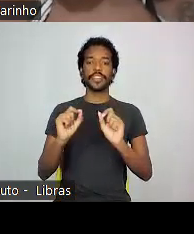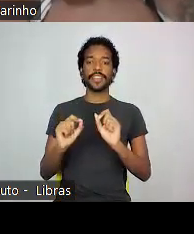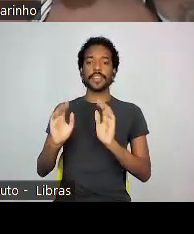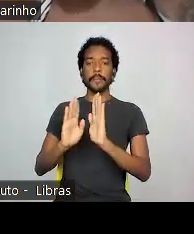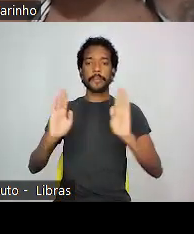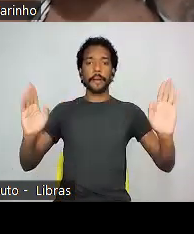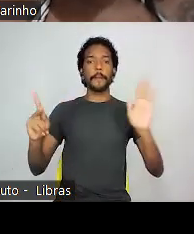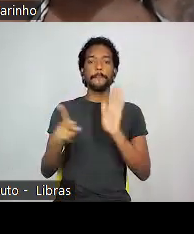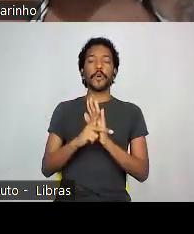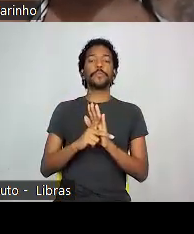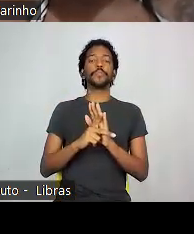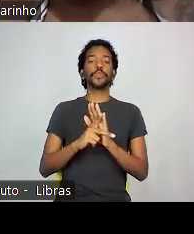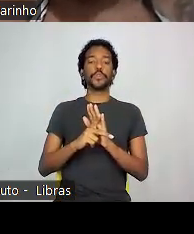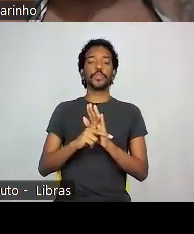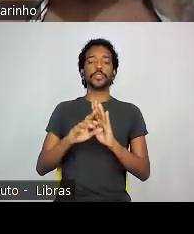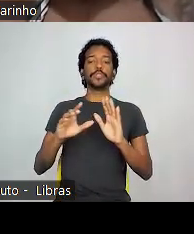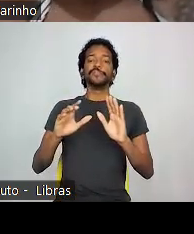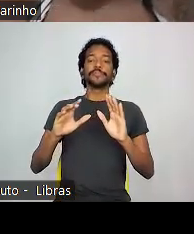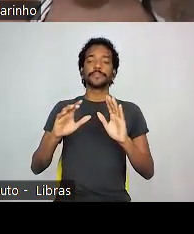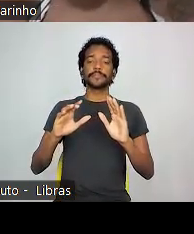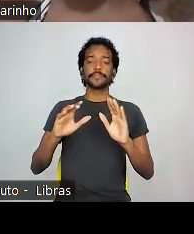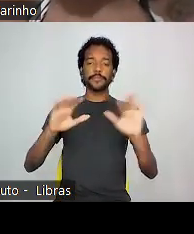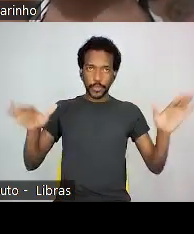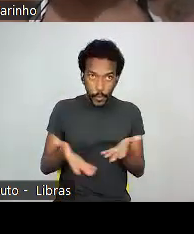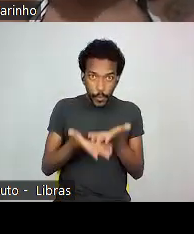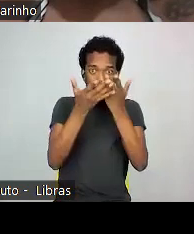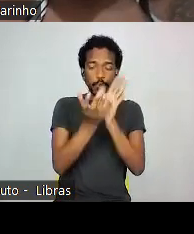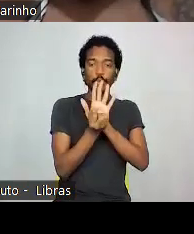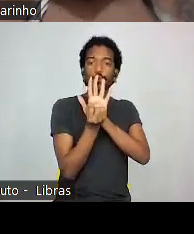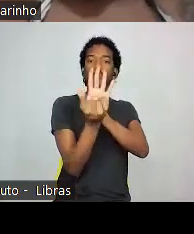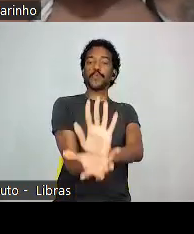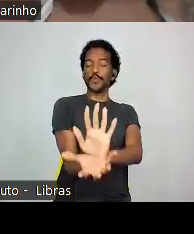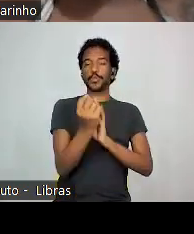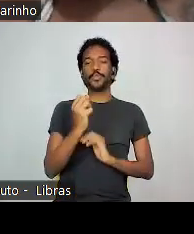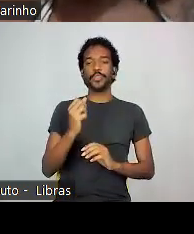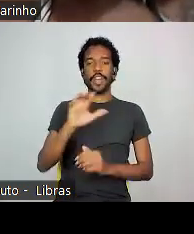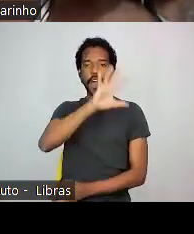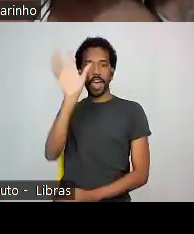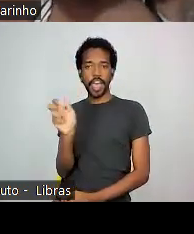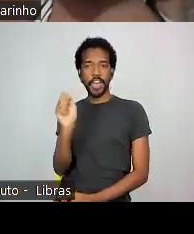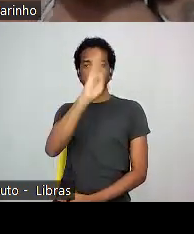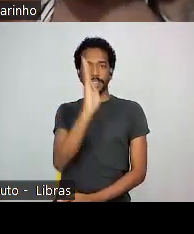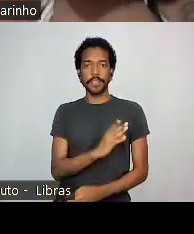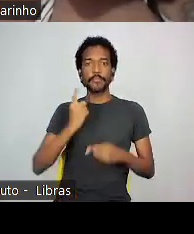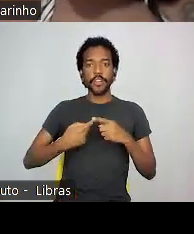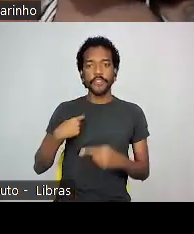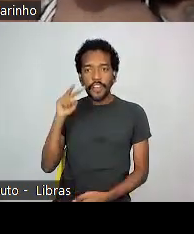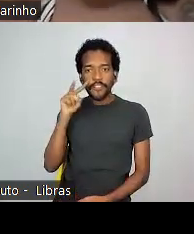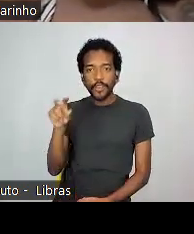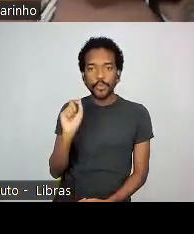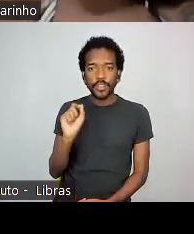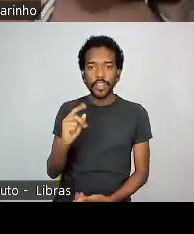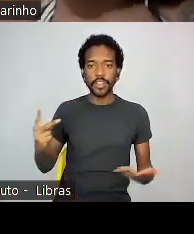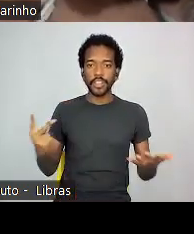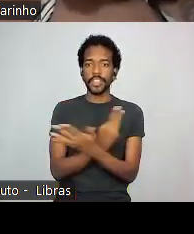cultos afro-brasileiros e de arte popular. Por que eu trouxe isso aqui? Porque a gente vai ver uma ocorrência